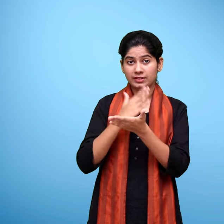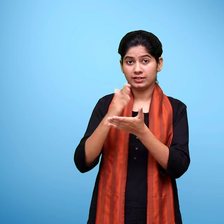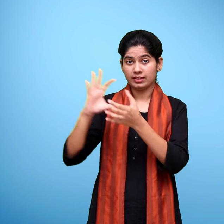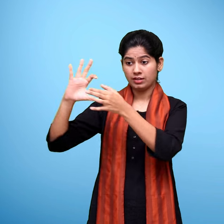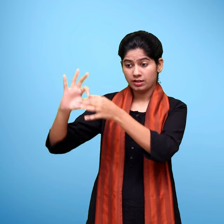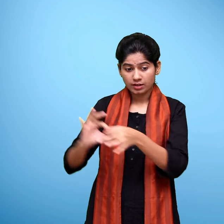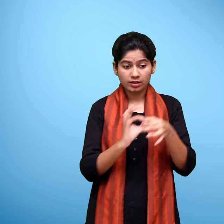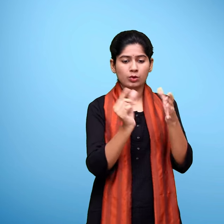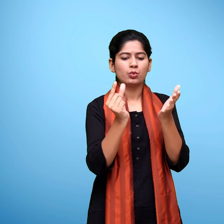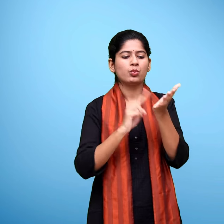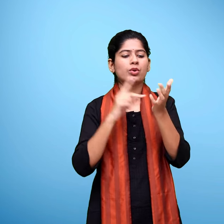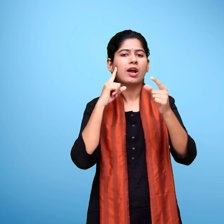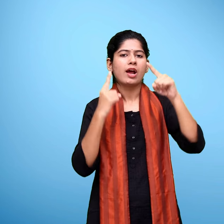पाठ तारांकित है